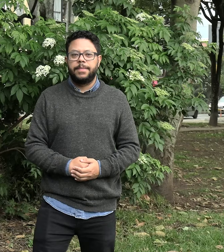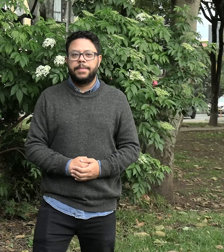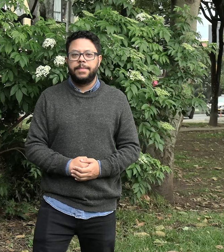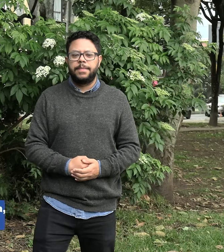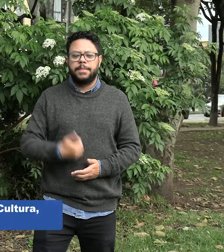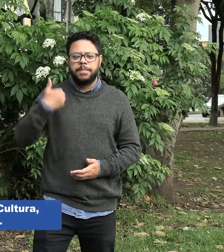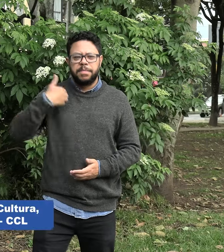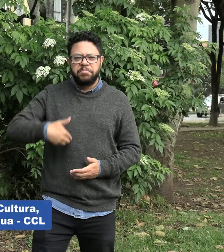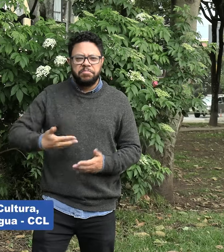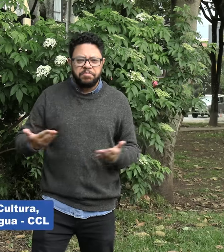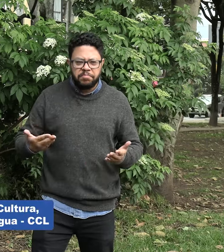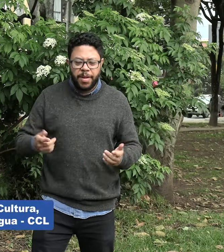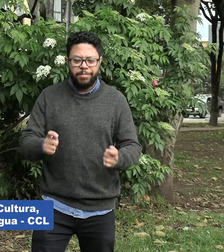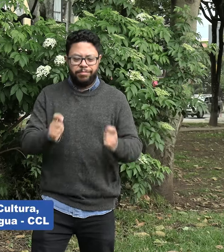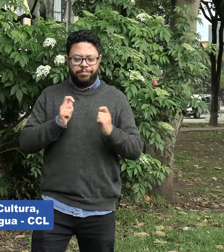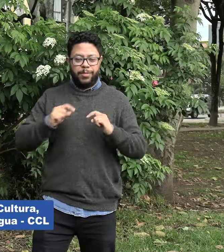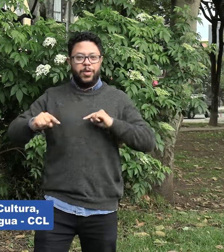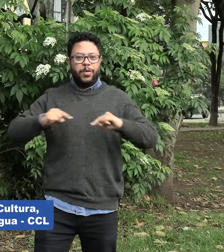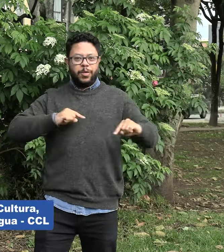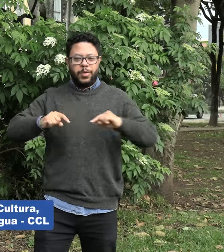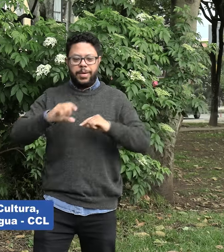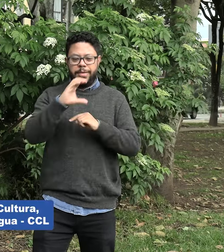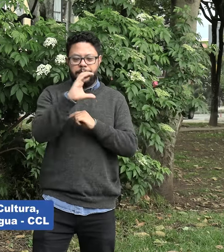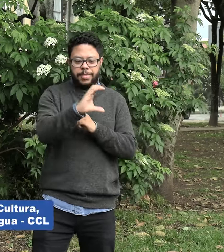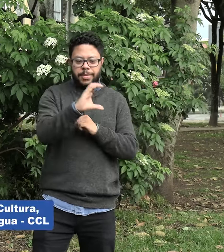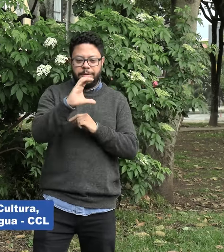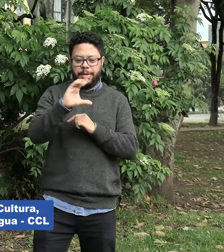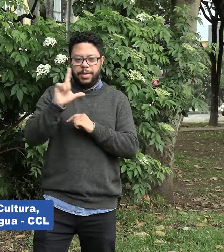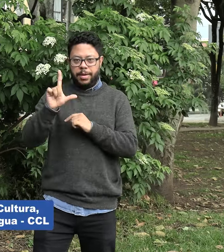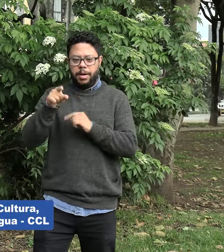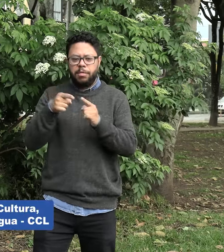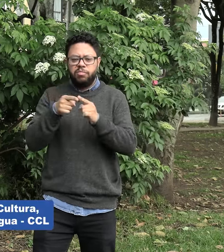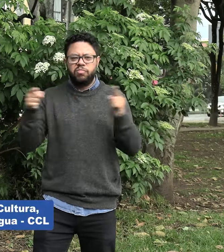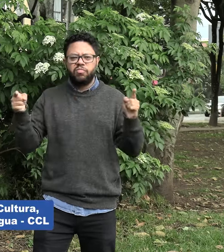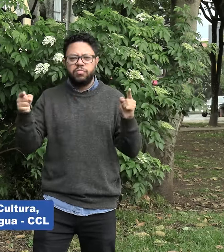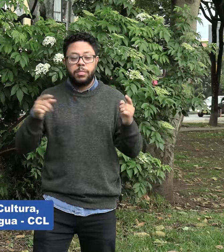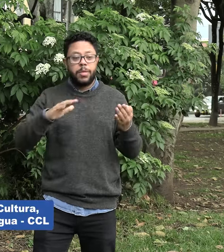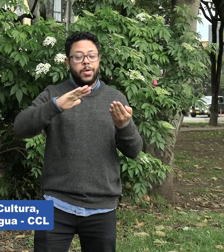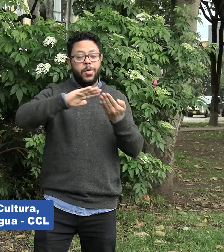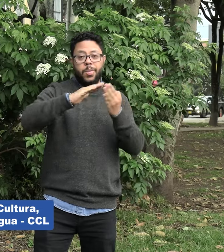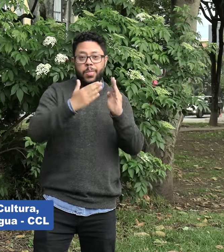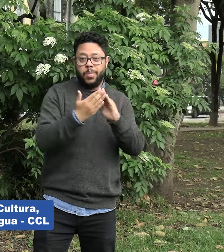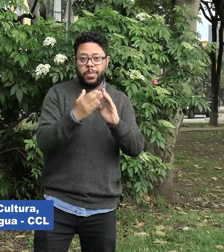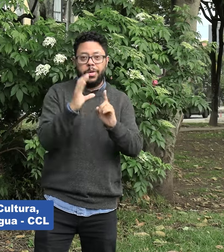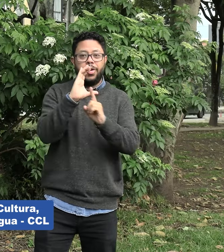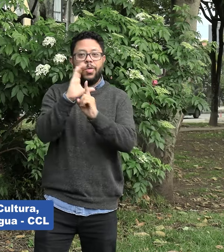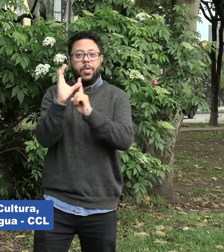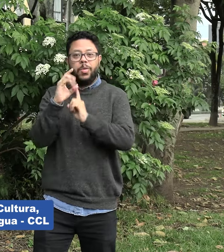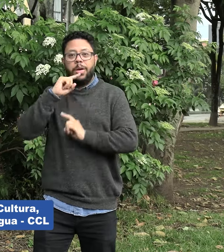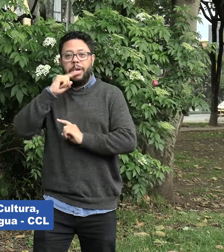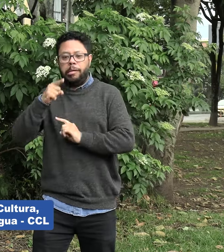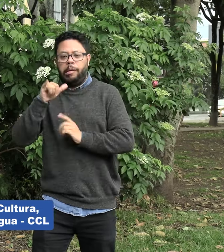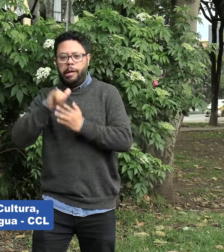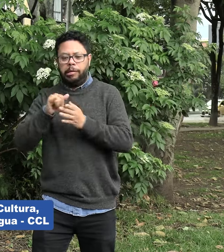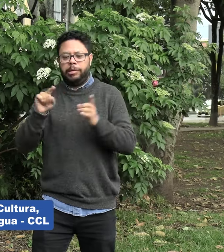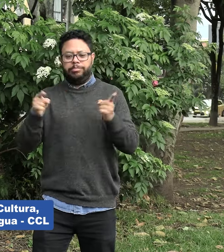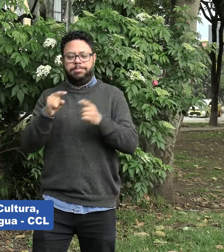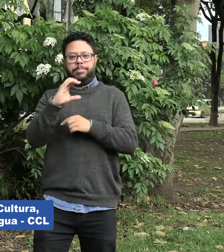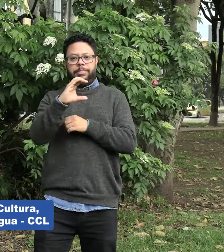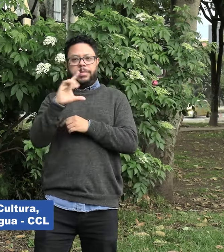Soy el coordinador de Cultura, Comunidad y Lengua, CCL, perteneciente a FENASCOL. Les contaré el trabajo realizado durante un periodo